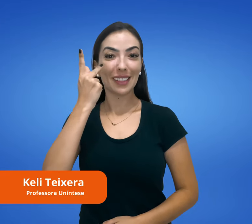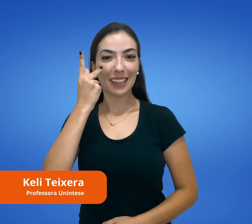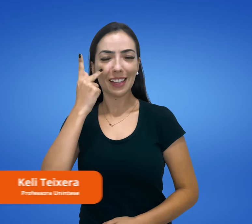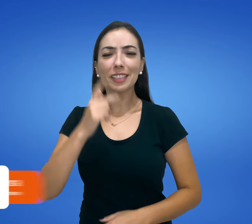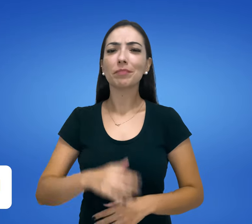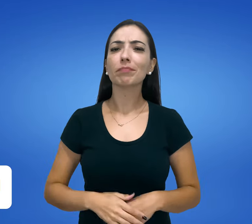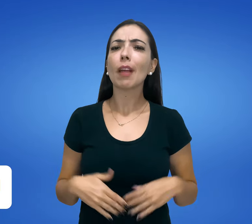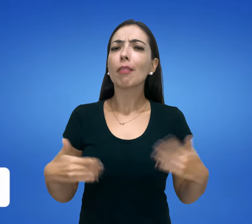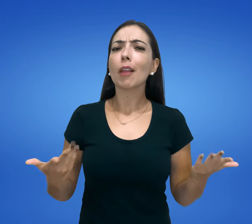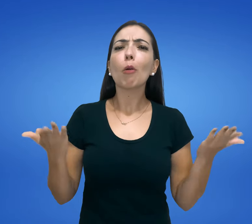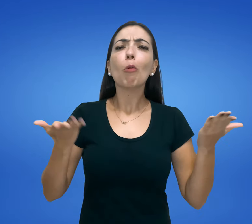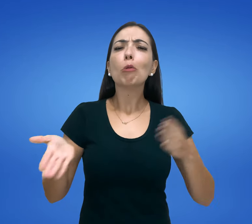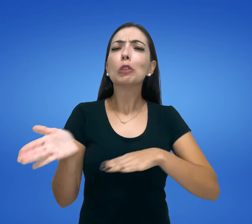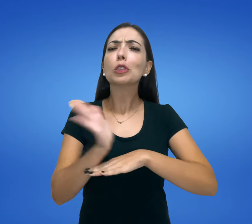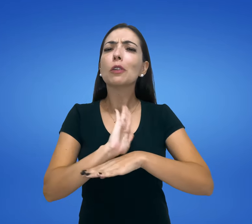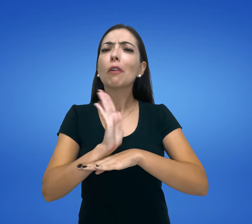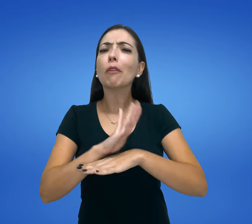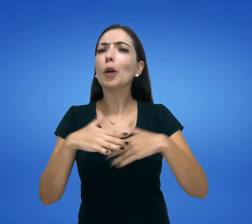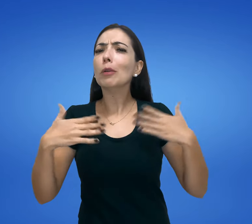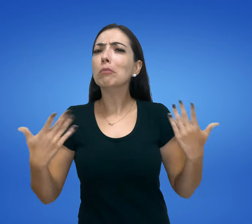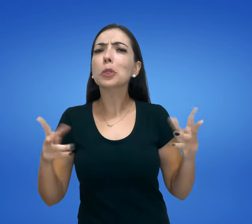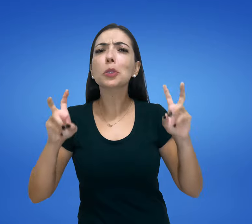O vídeo de hoje será sobre qual tema?